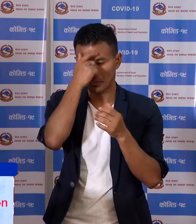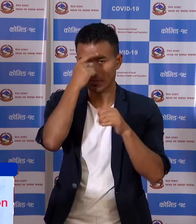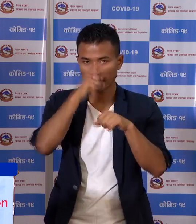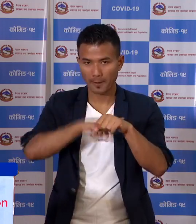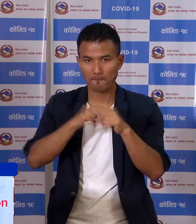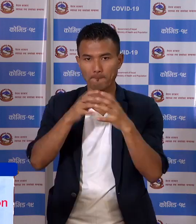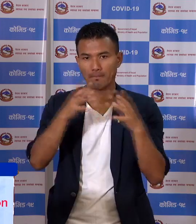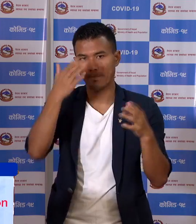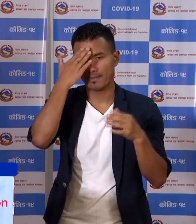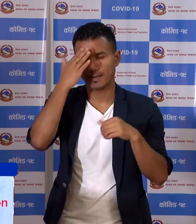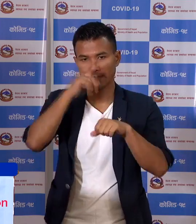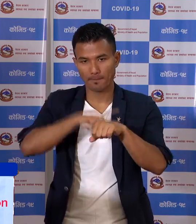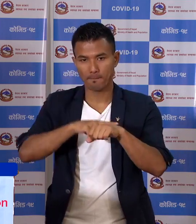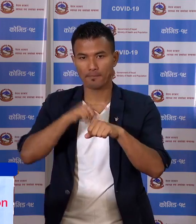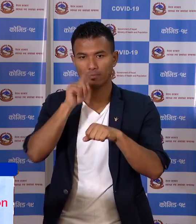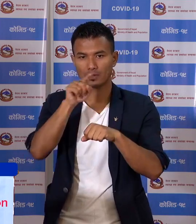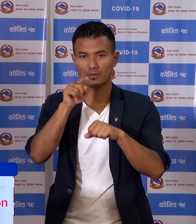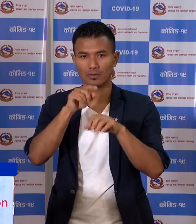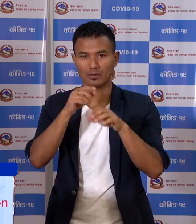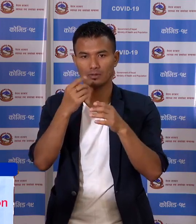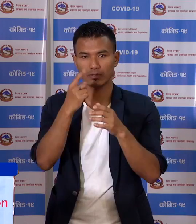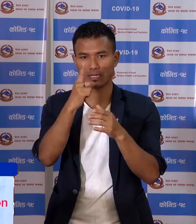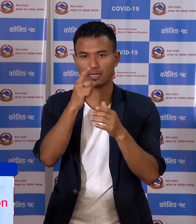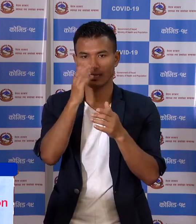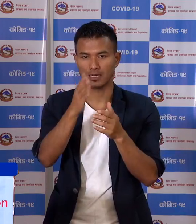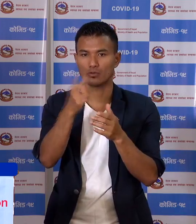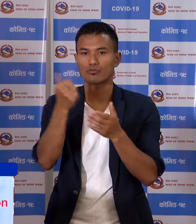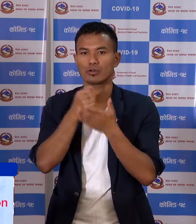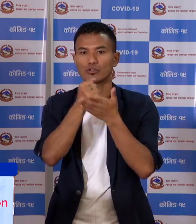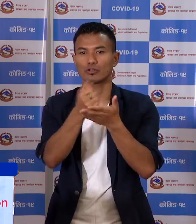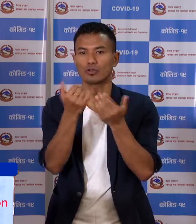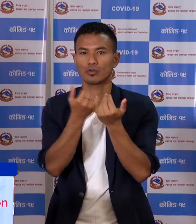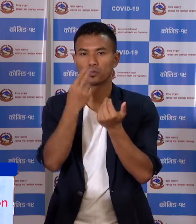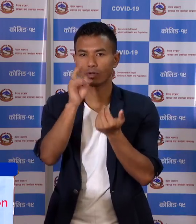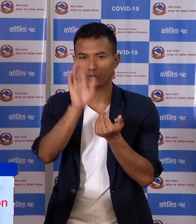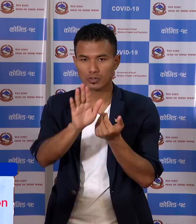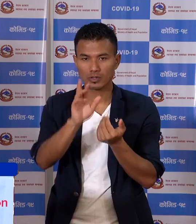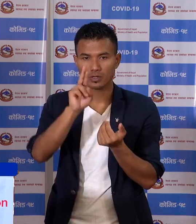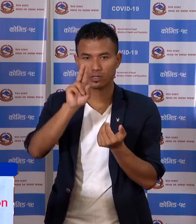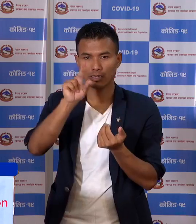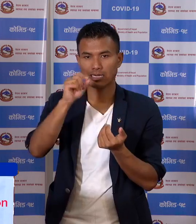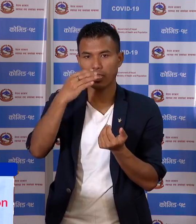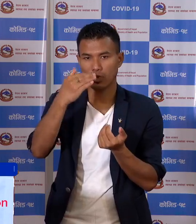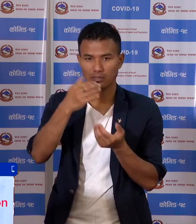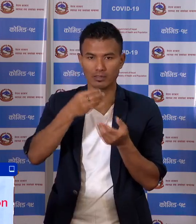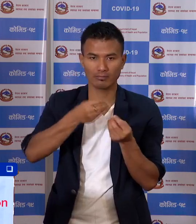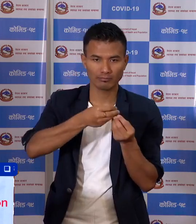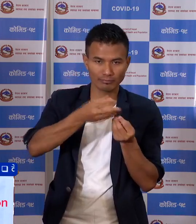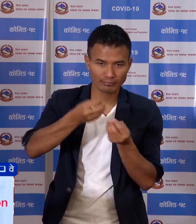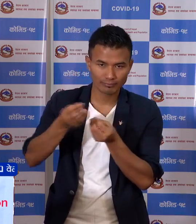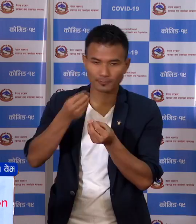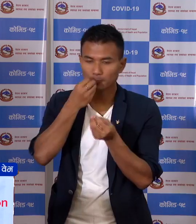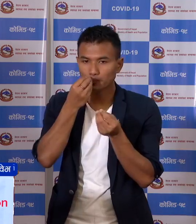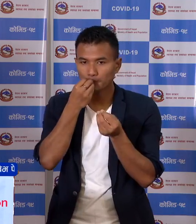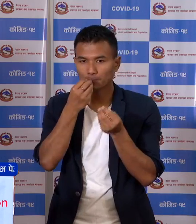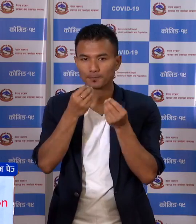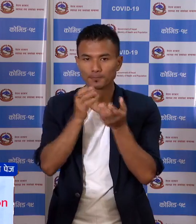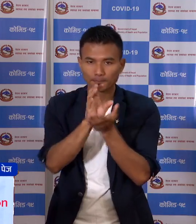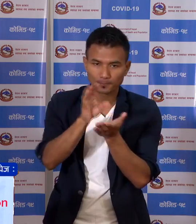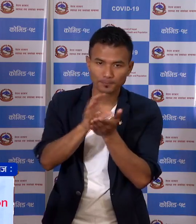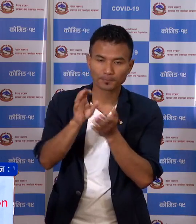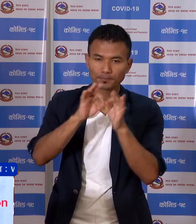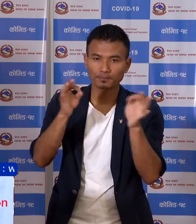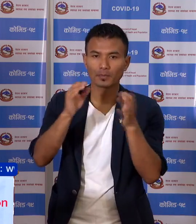घरीमा महामारीको समयमा जुन एक और कालाई सोह गर्दे आई रहाखनु भए छा जसते की रहात बित्रण देखिलिए रहा खाना खाउने ती